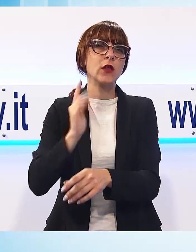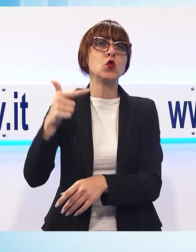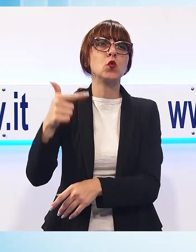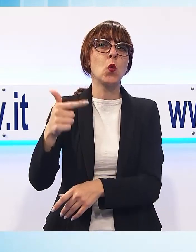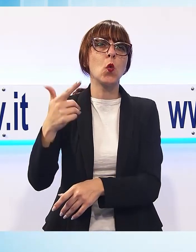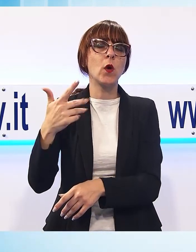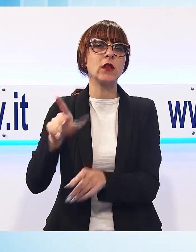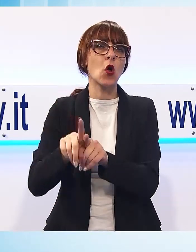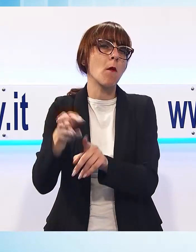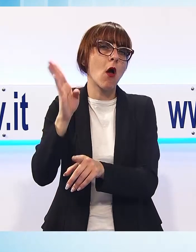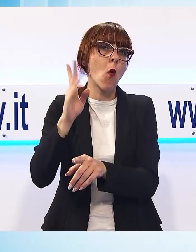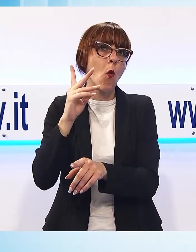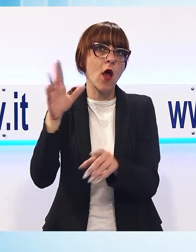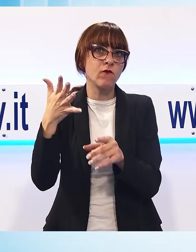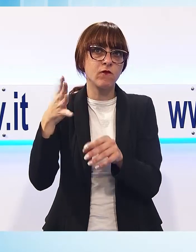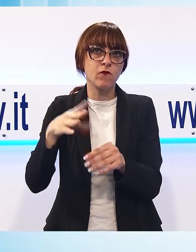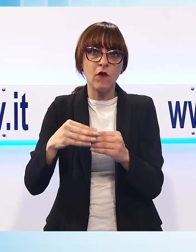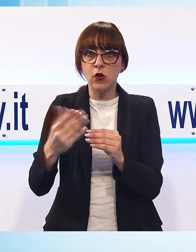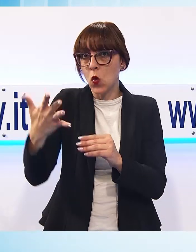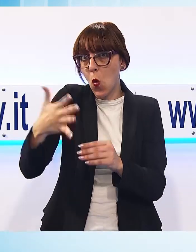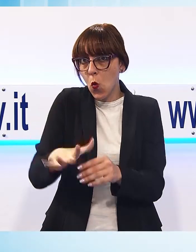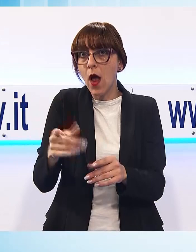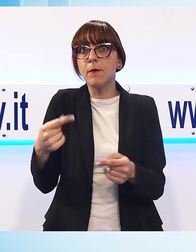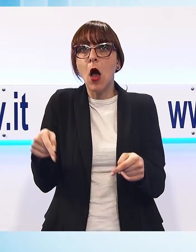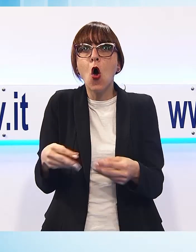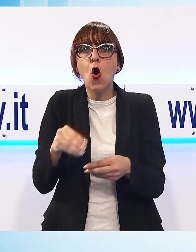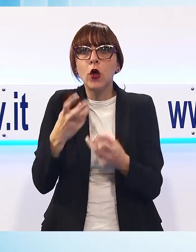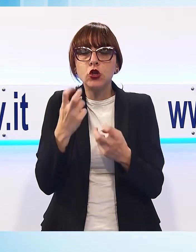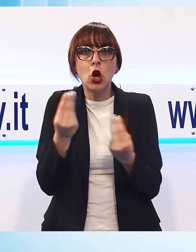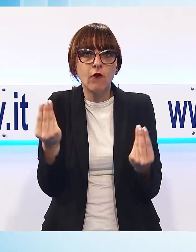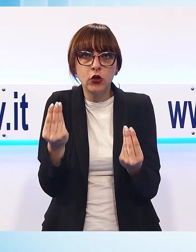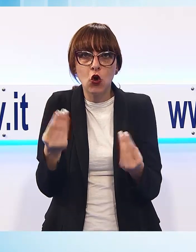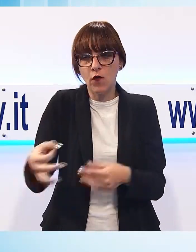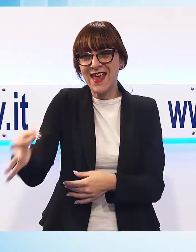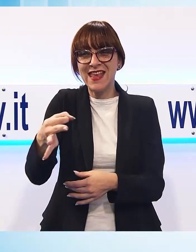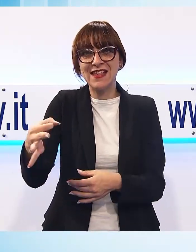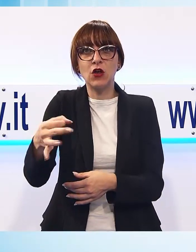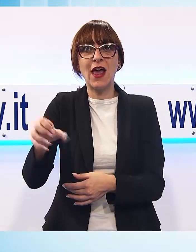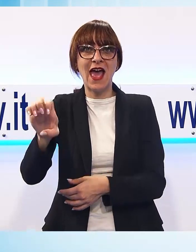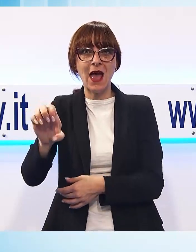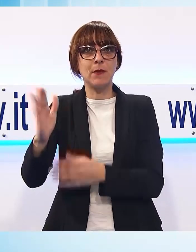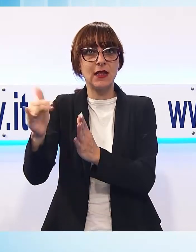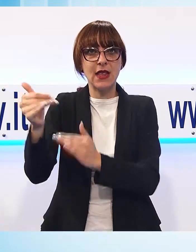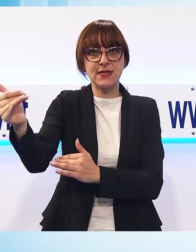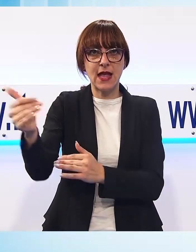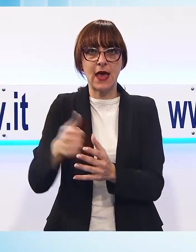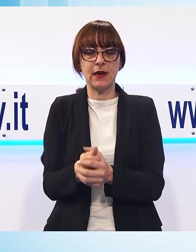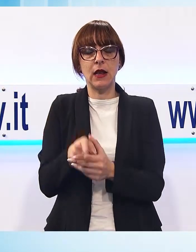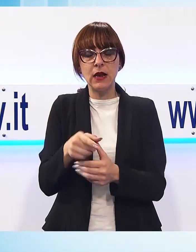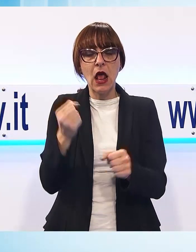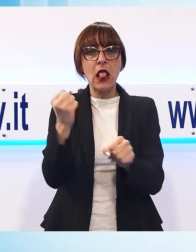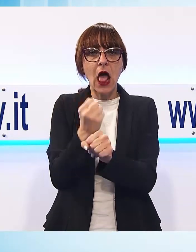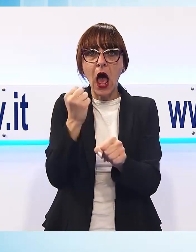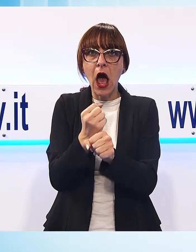che ormai viene riproposto solo nelle isole ebredi esterne. Il Walking of the Tweed prevede un particolare rito di lavorazione,